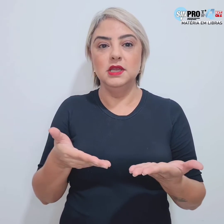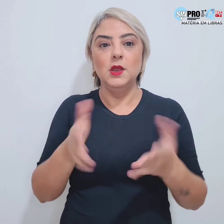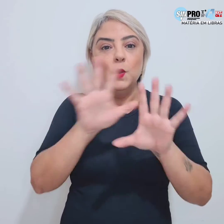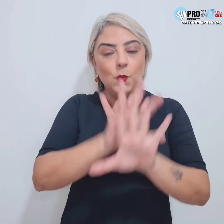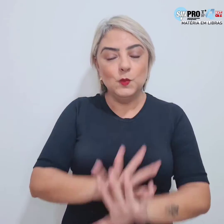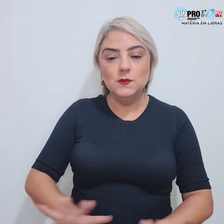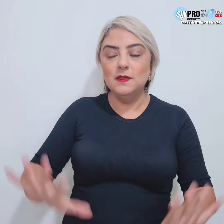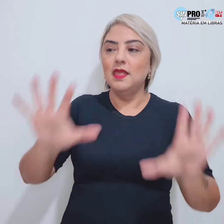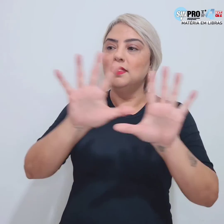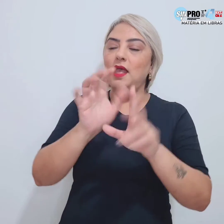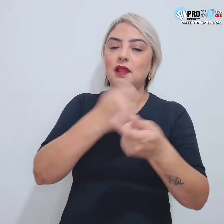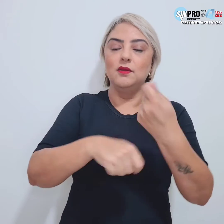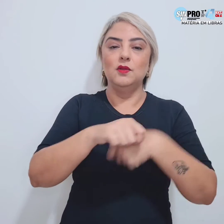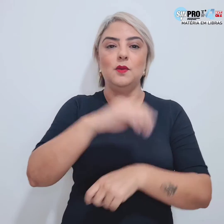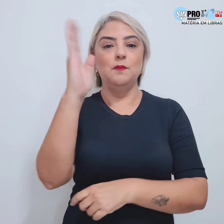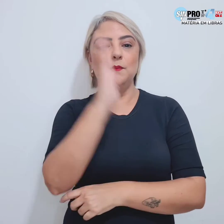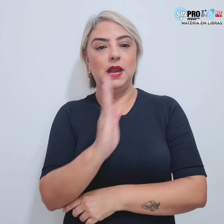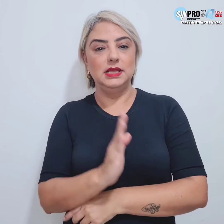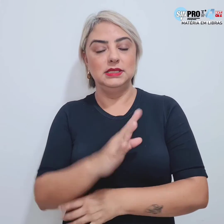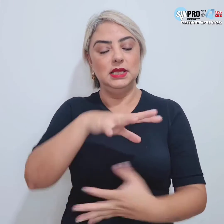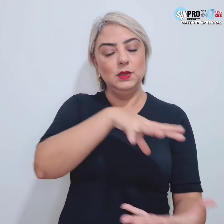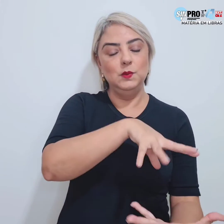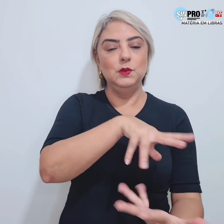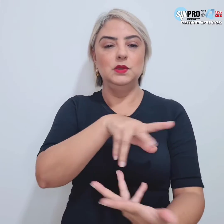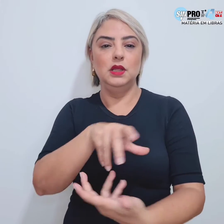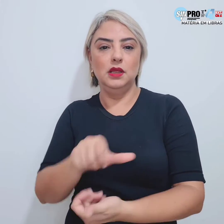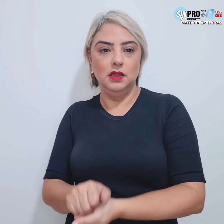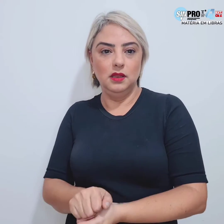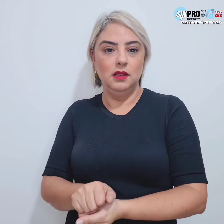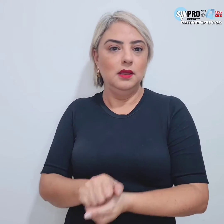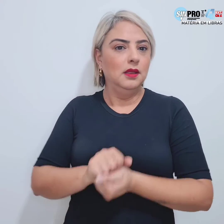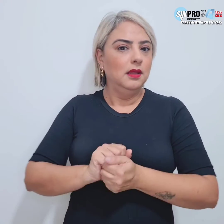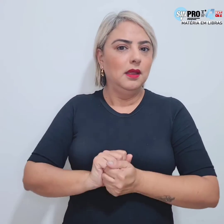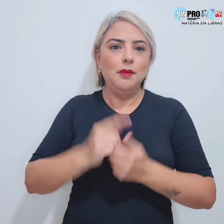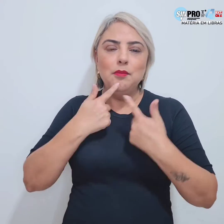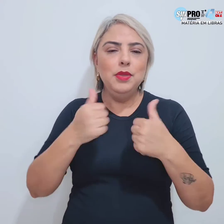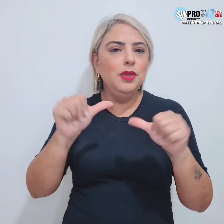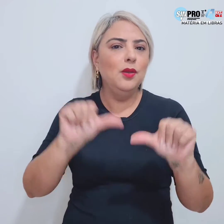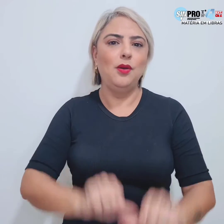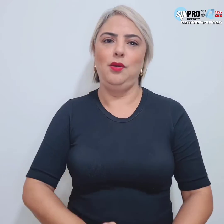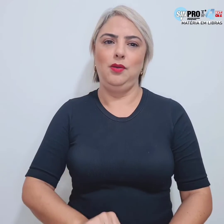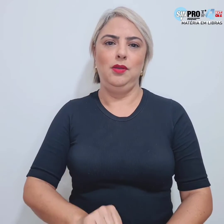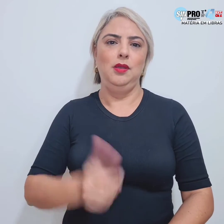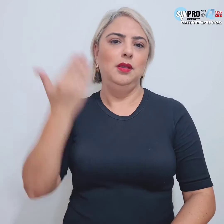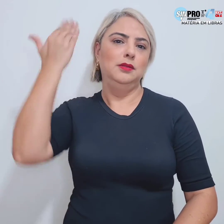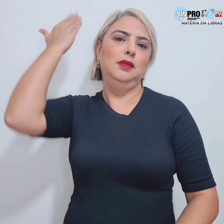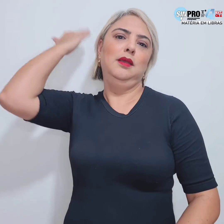econômico brasileiro e mundial é muito pior do que nos anos 60.